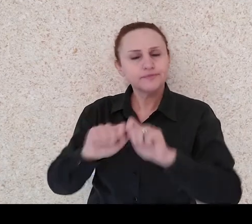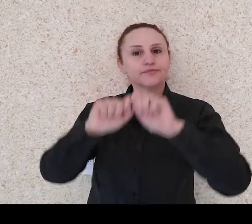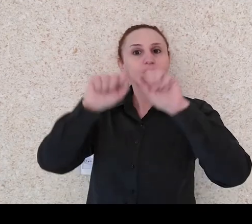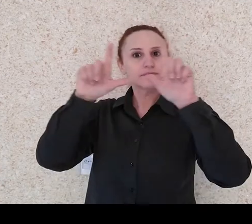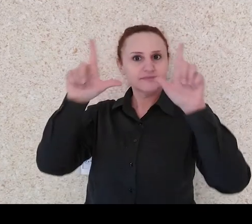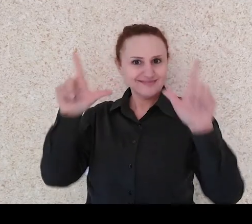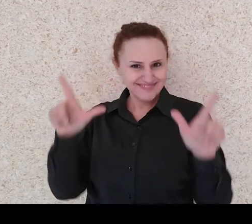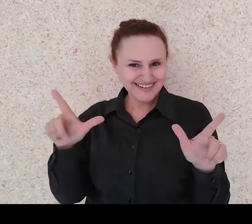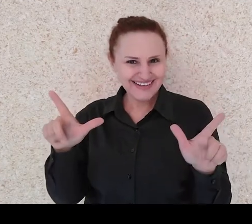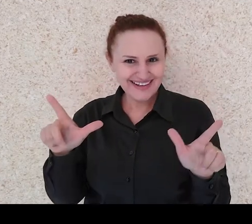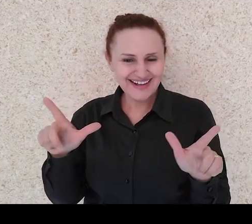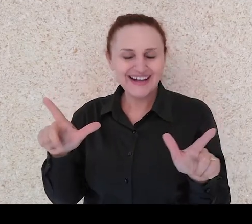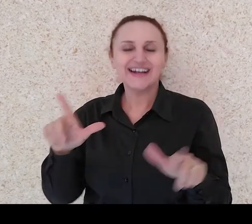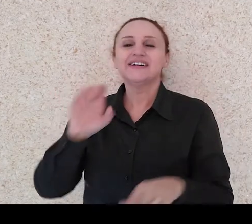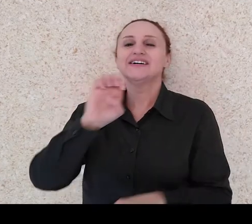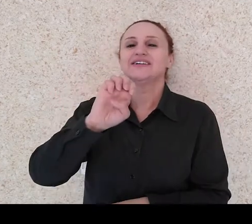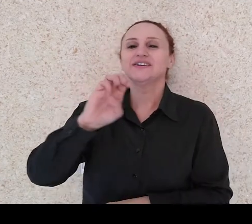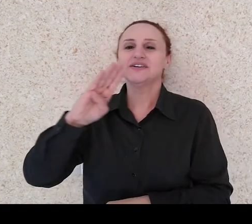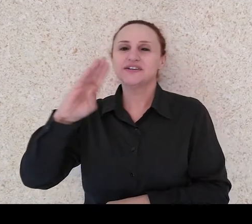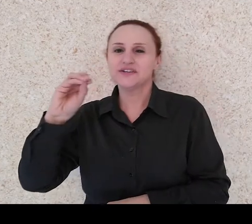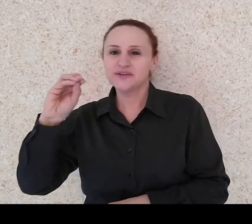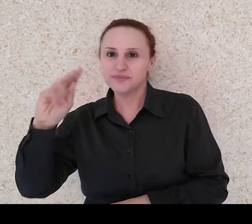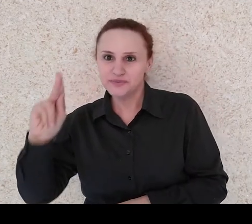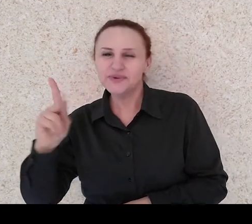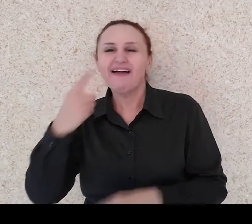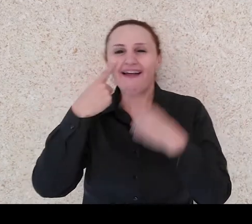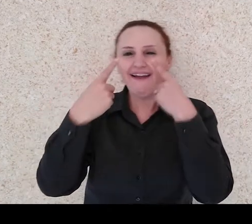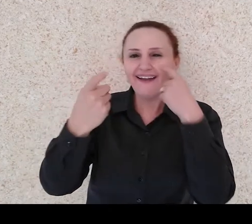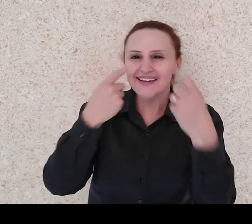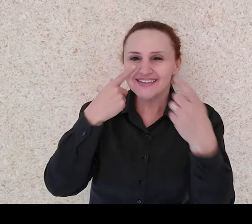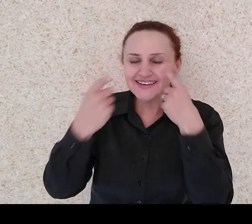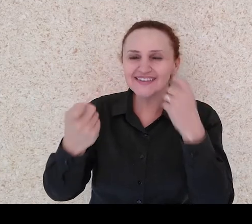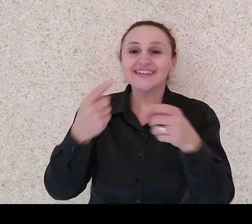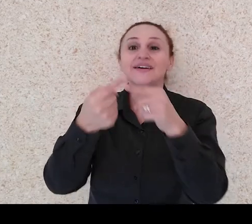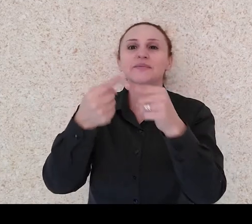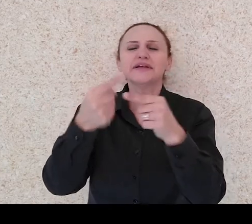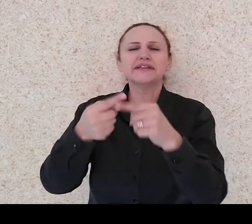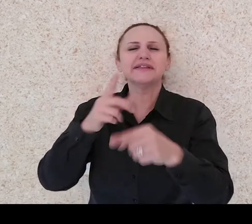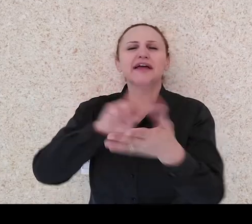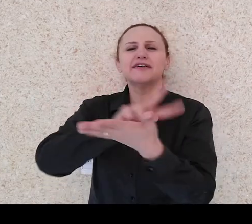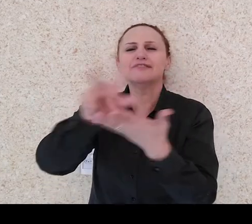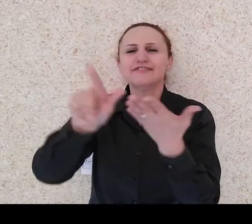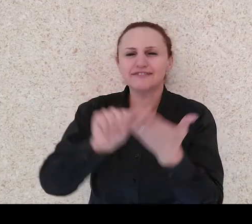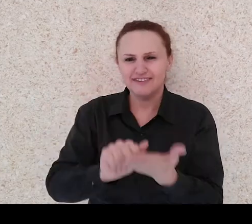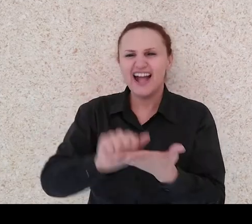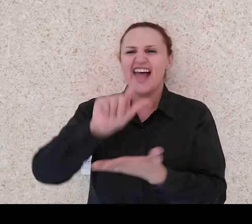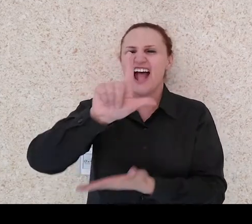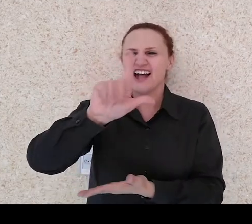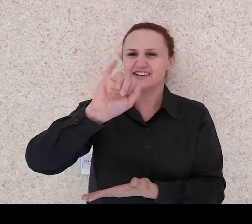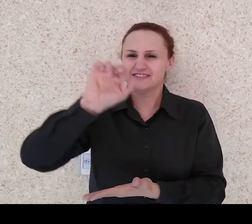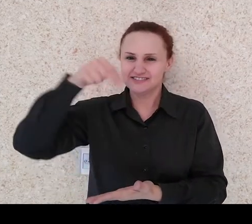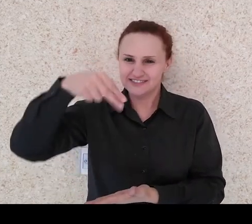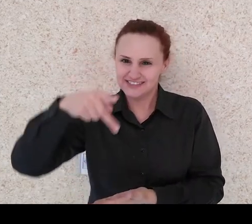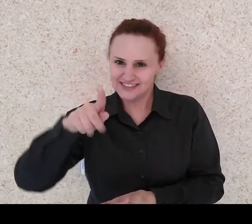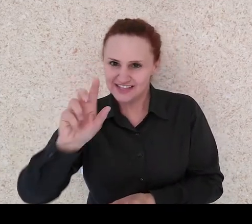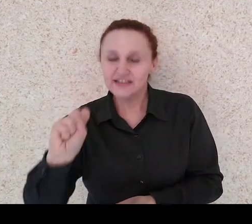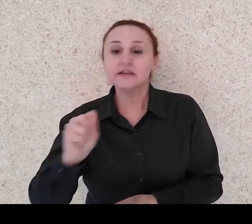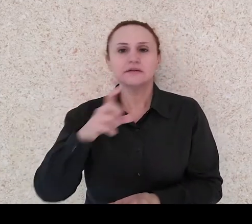ele tem vários links nos quais vocês terão acesso a materiais audiovisuais que elucidam esse